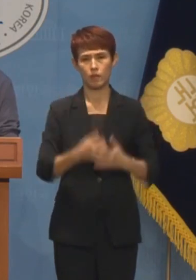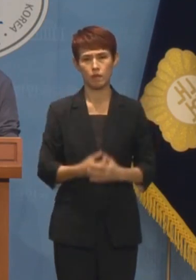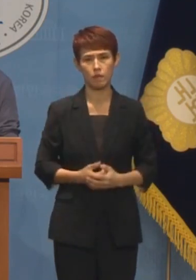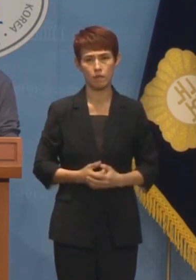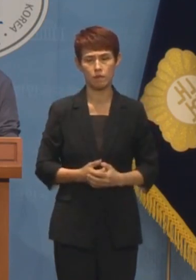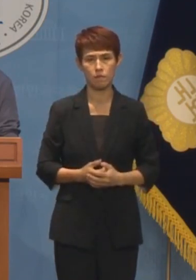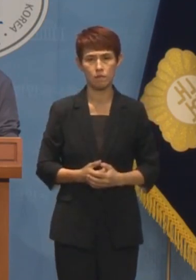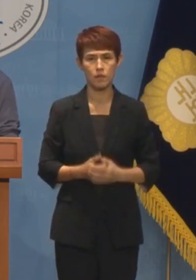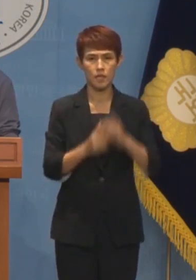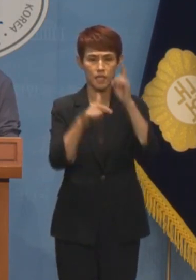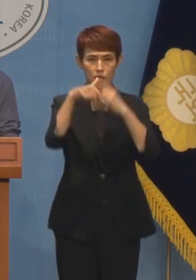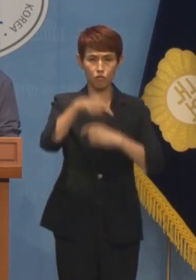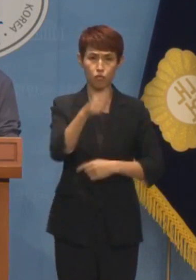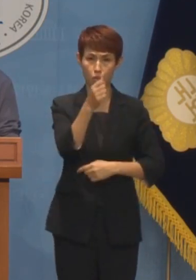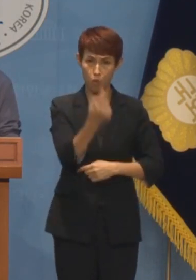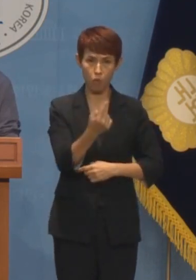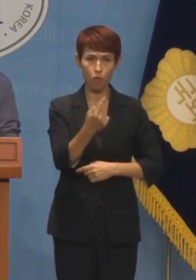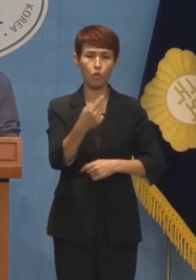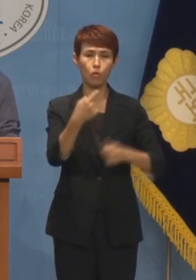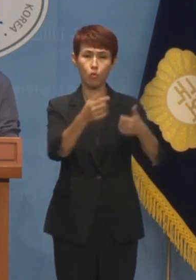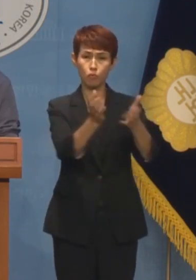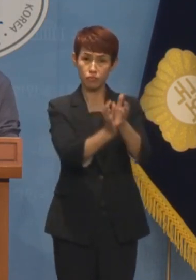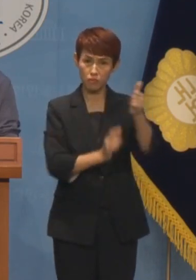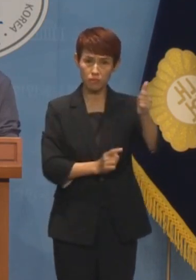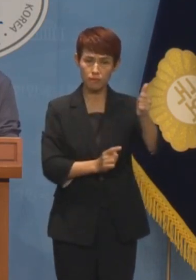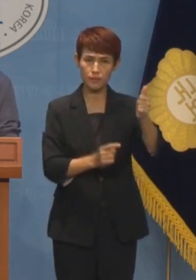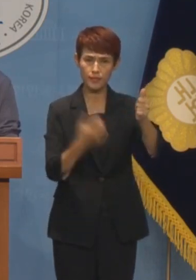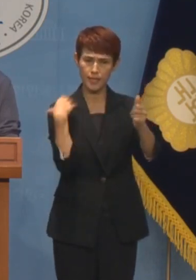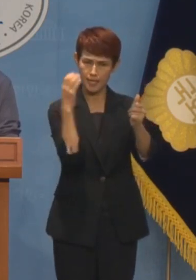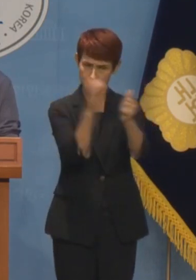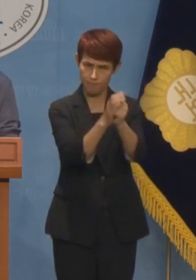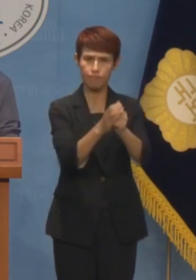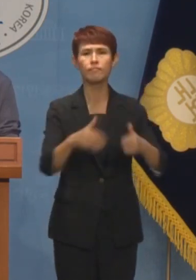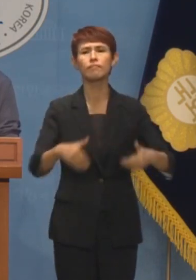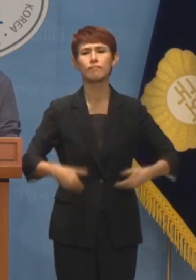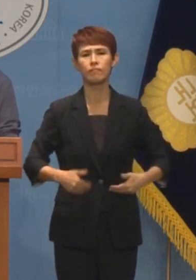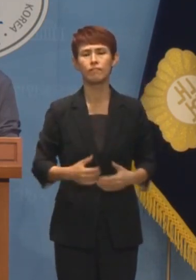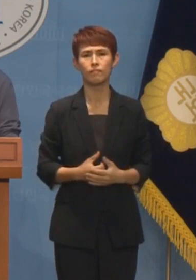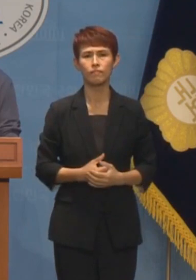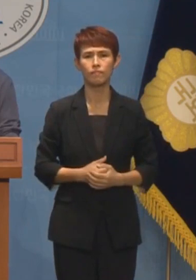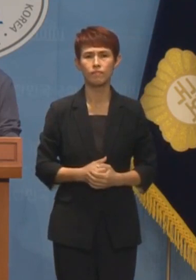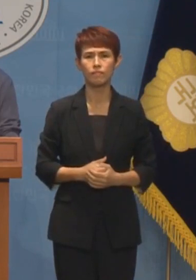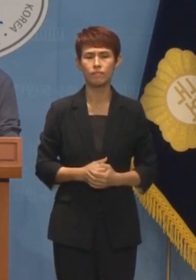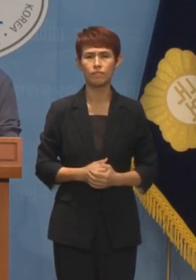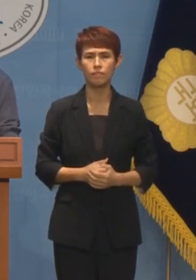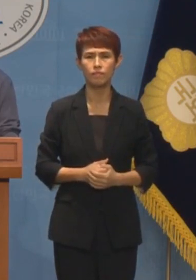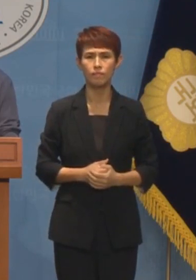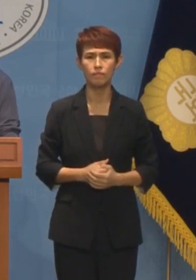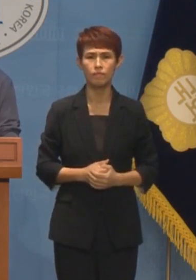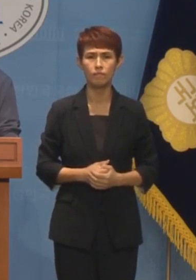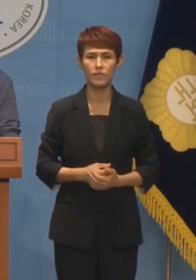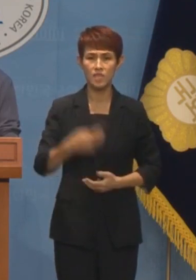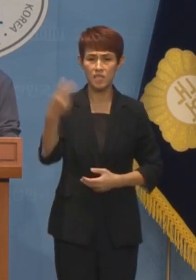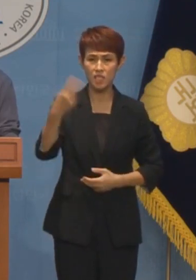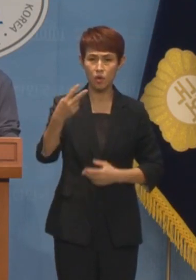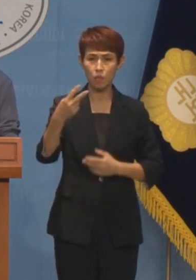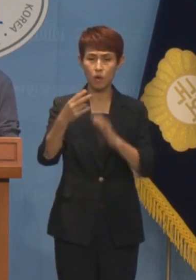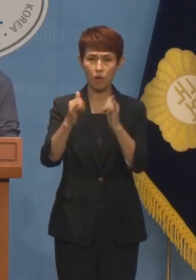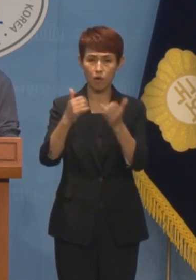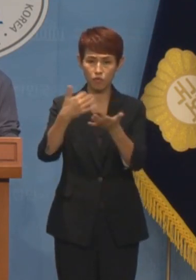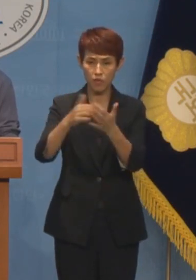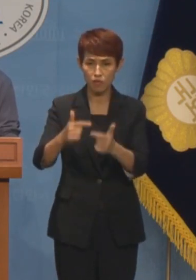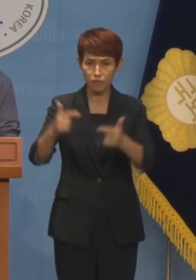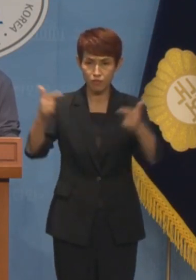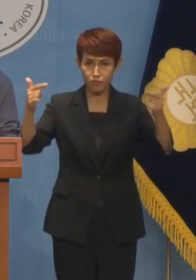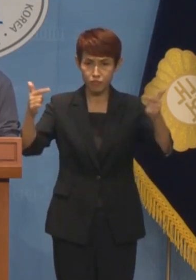관련자 그 누구도 이 책임에서 조금도 비껴설 수 없습니다. 2천 명 증원 과정의